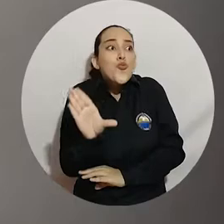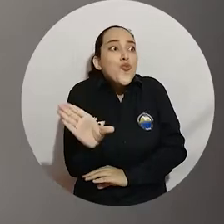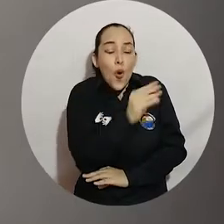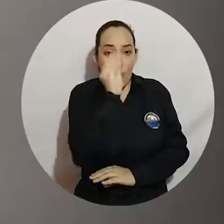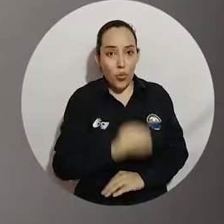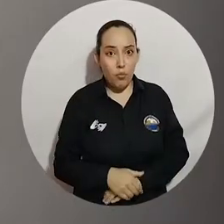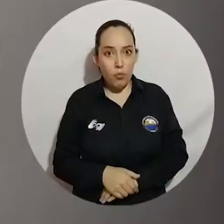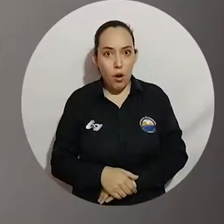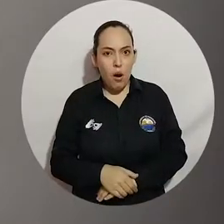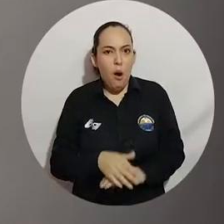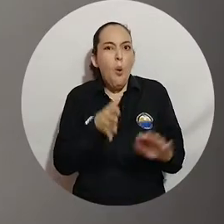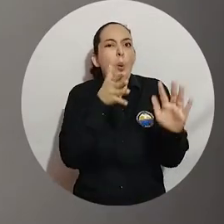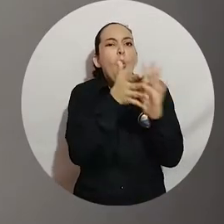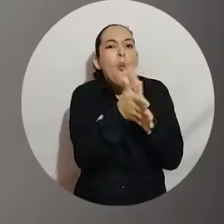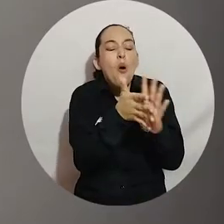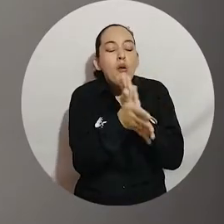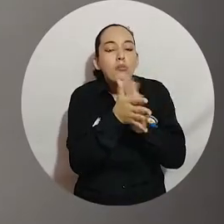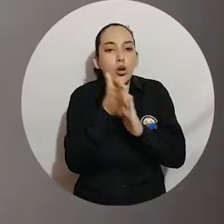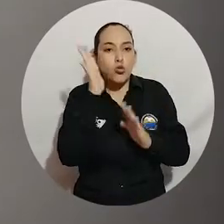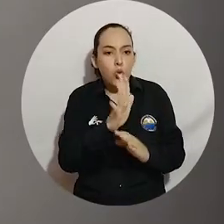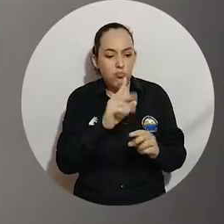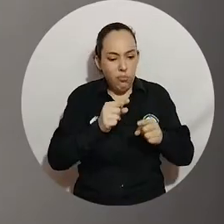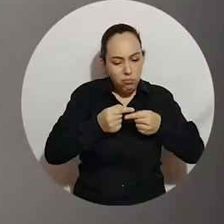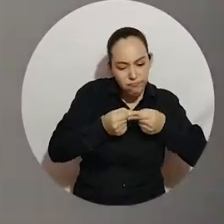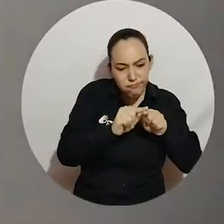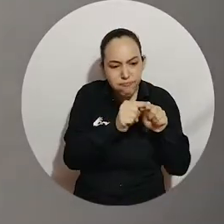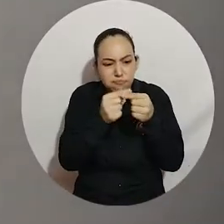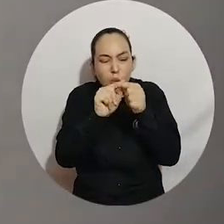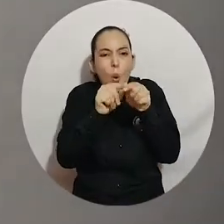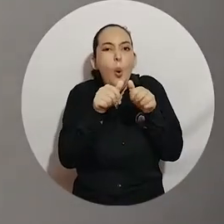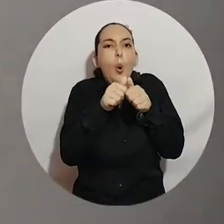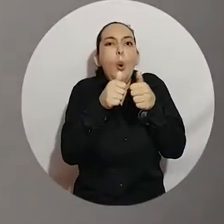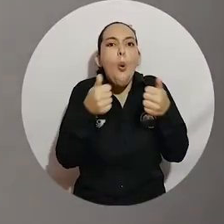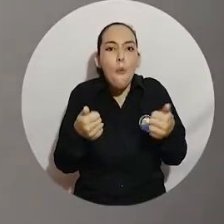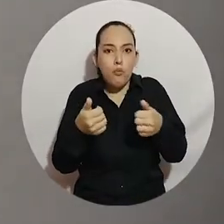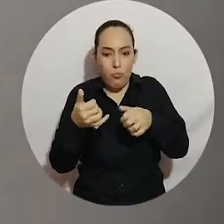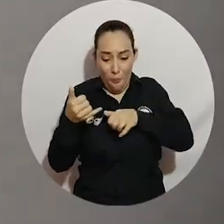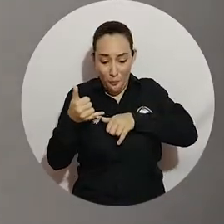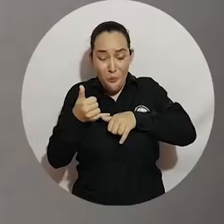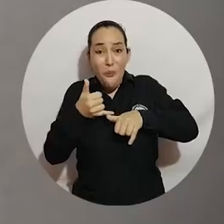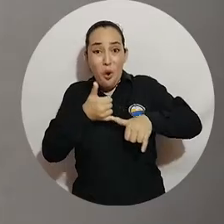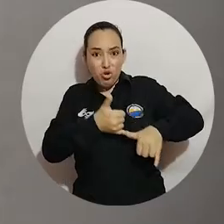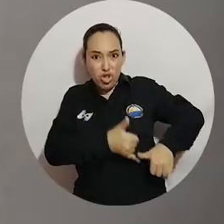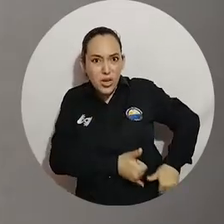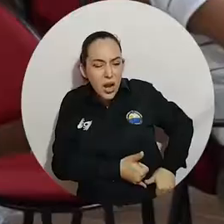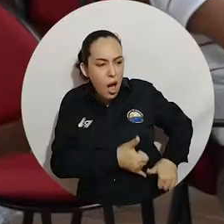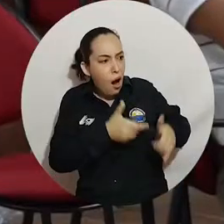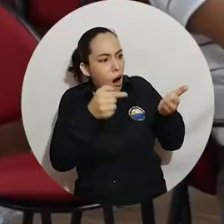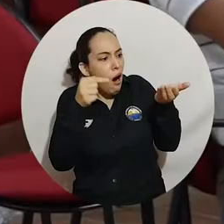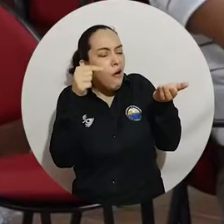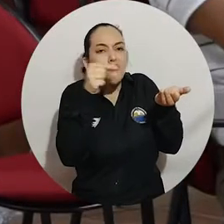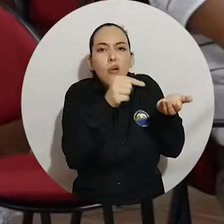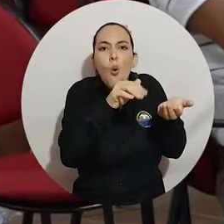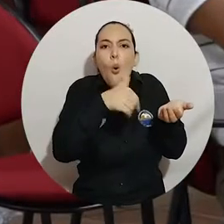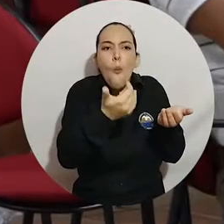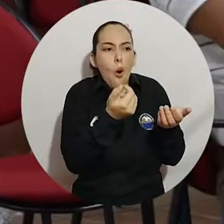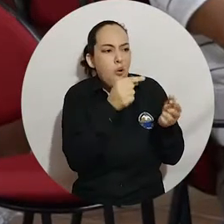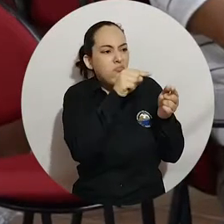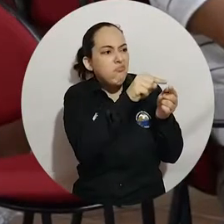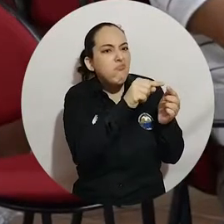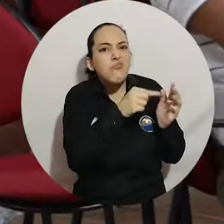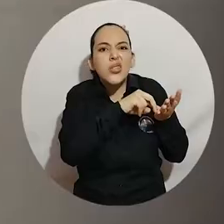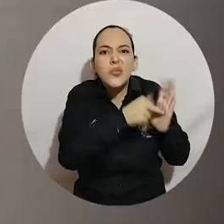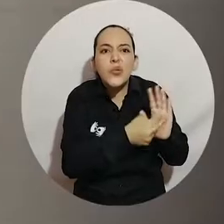aprendiendo todo, porque están hablando sobre el conocimiento del tejido, cada mochila, qué significa y qué valor tiene. He